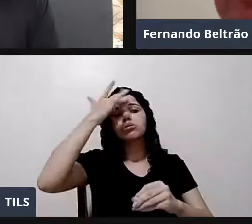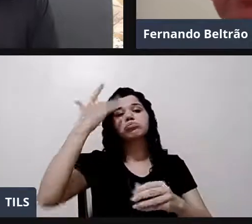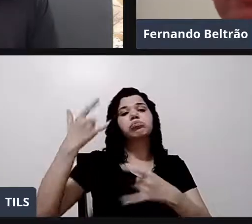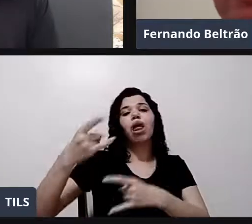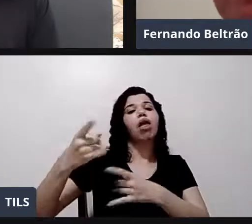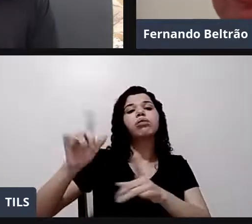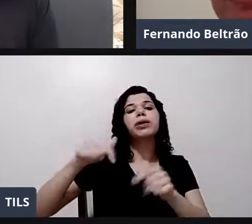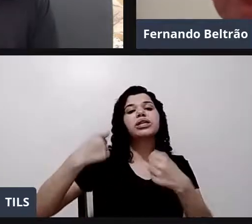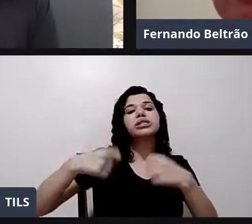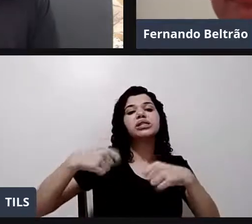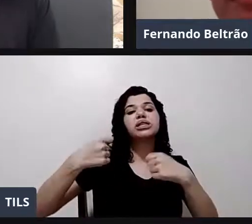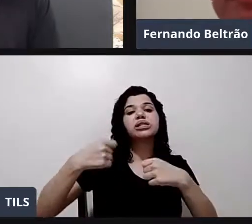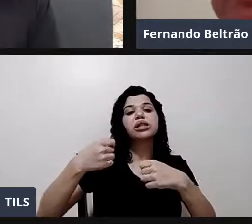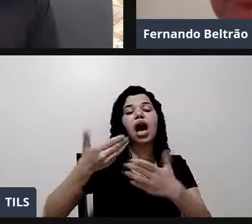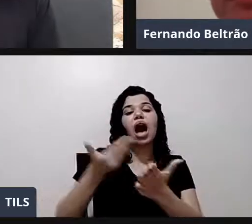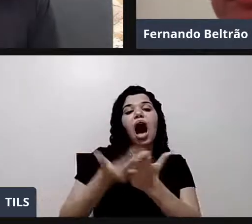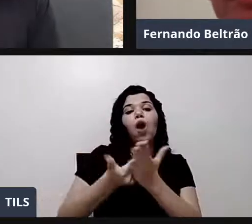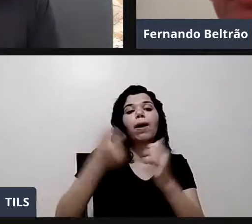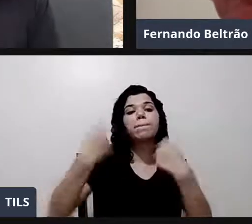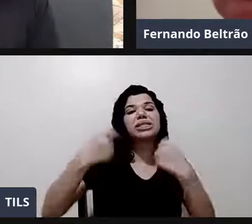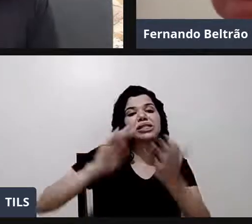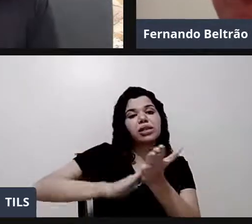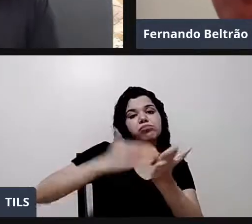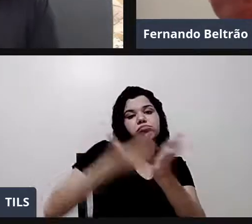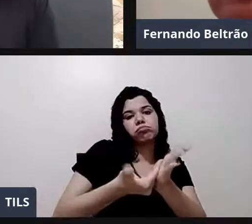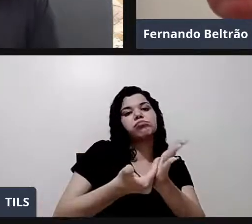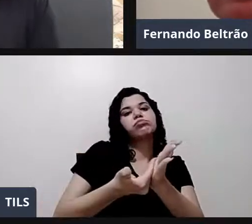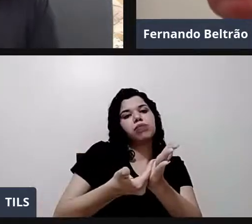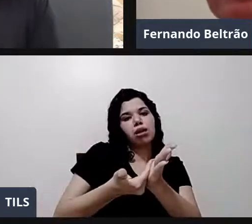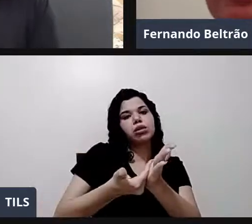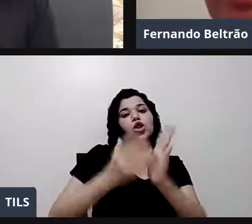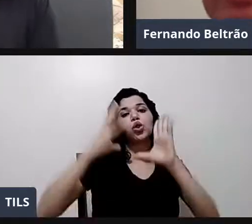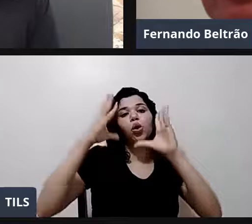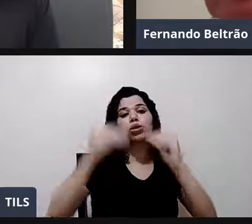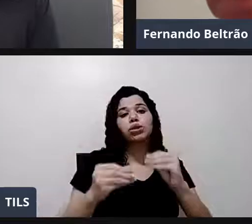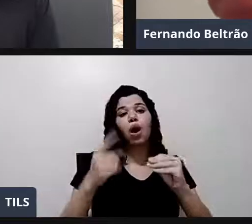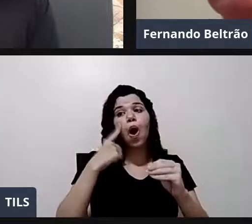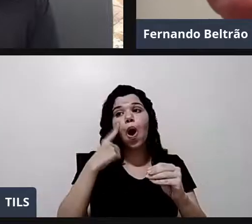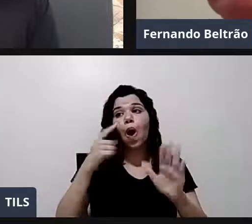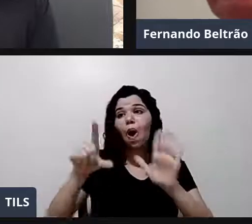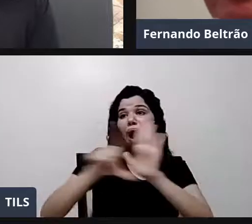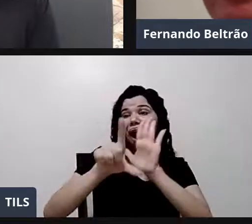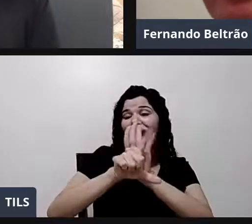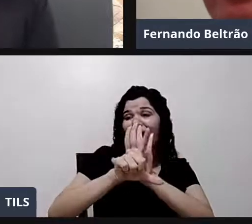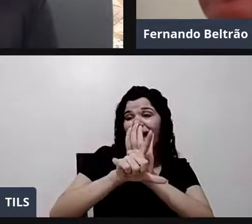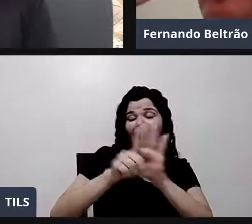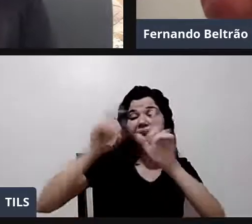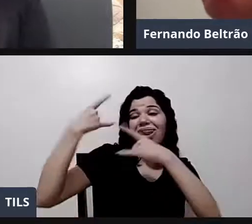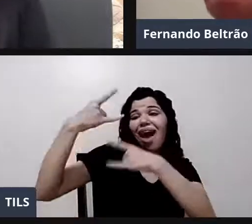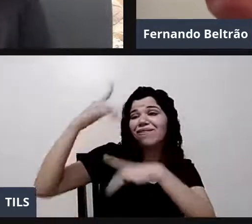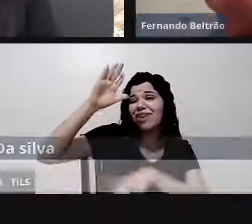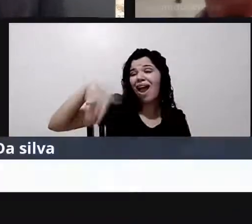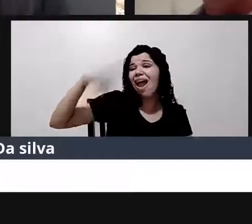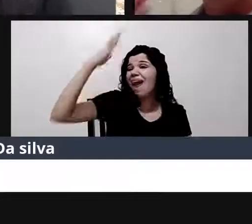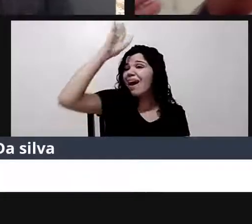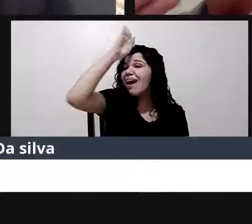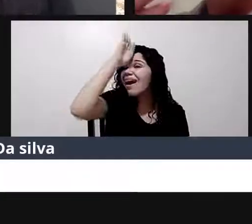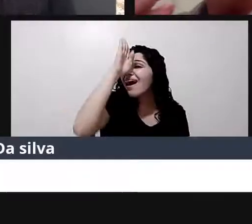aula minha que não tem tradução em libras. Eu disse, homem, isso é de graça. Eu estou fazendo o que eu quero. Pelo amor de Deus. Não